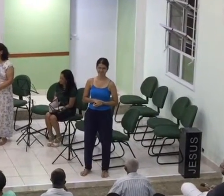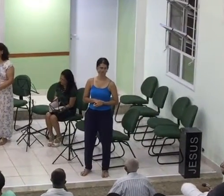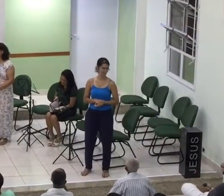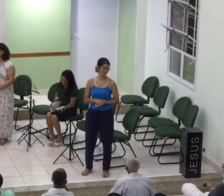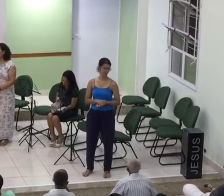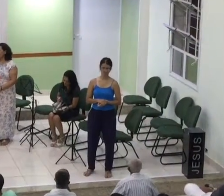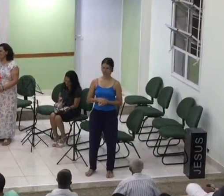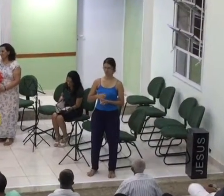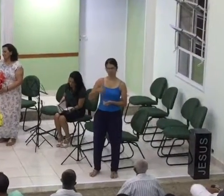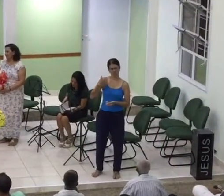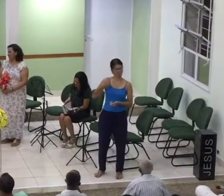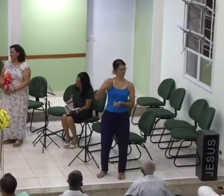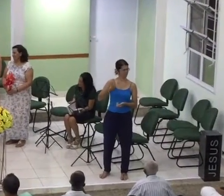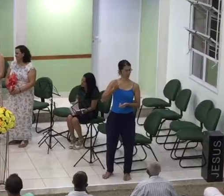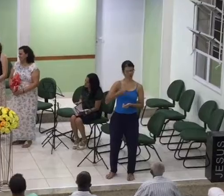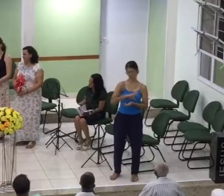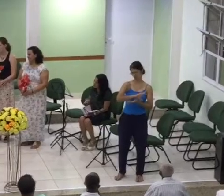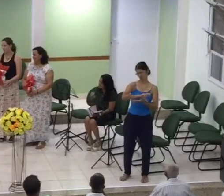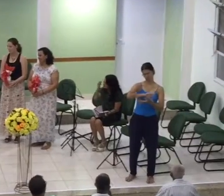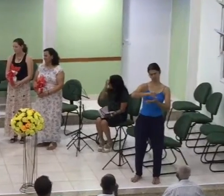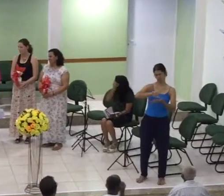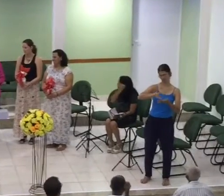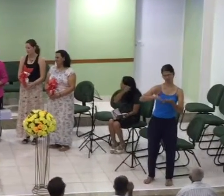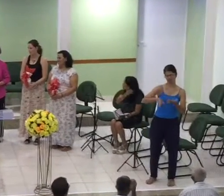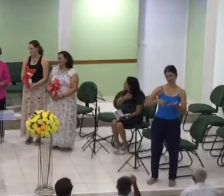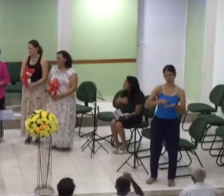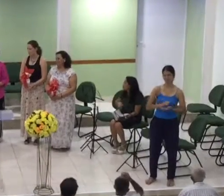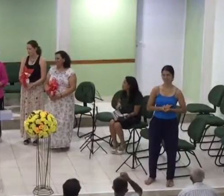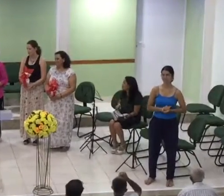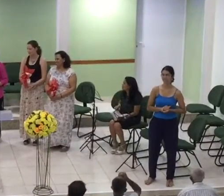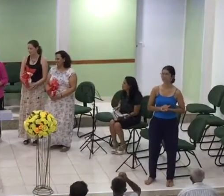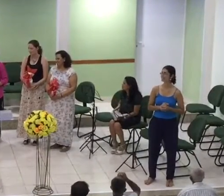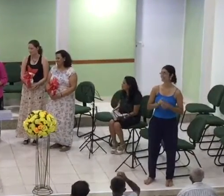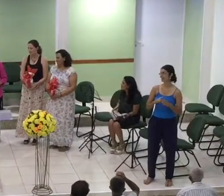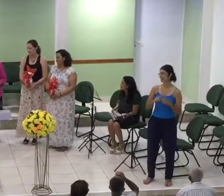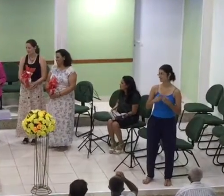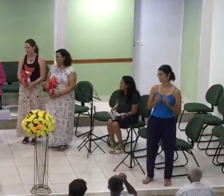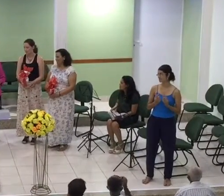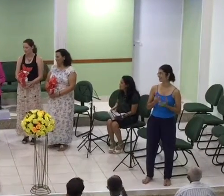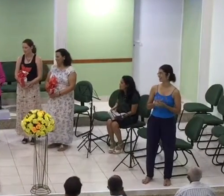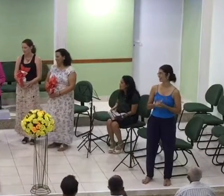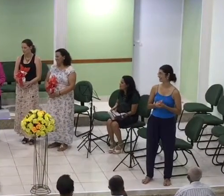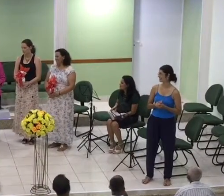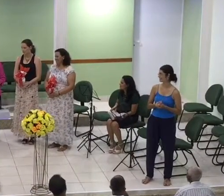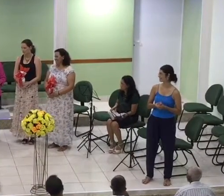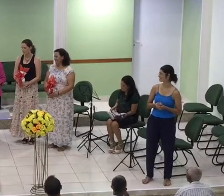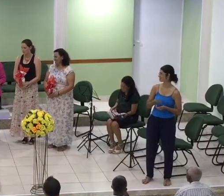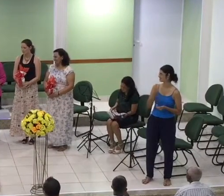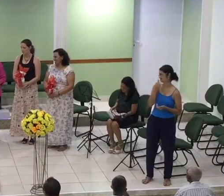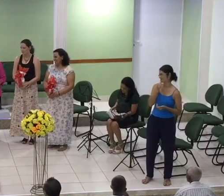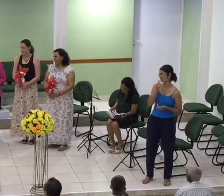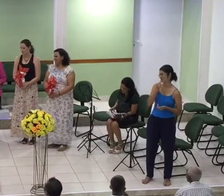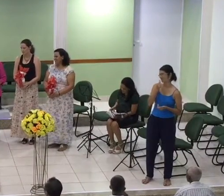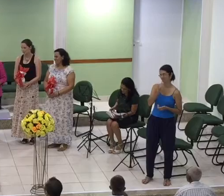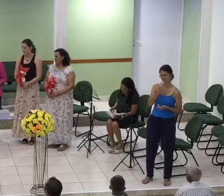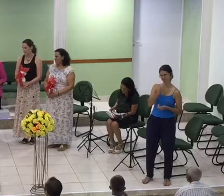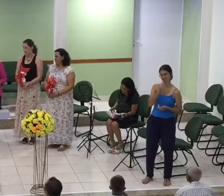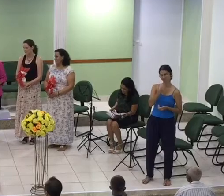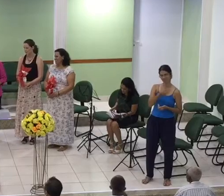igreja Homens Jovens Adolescentes Mas sempre mais perto Que das mulheres Nós temos Esse privilégio De ter